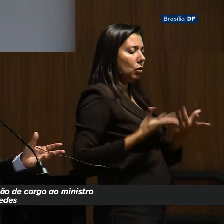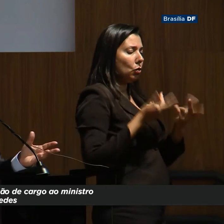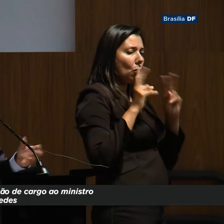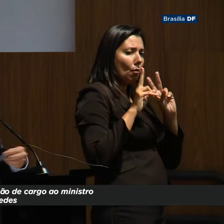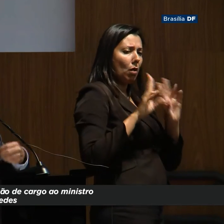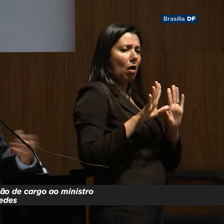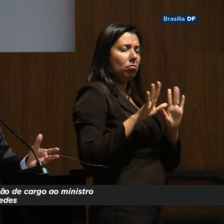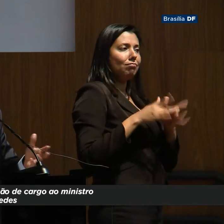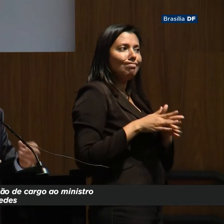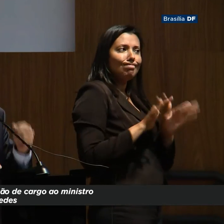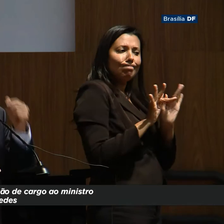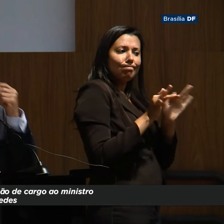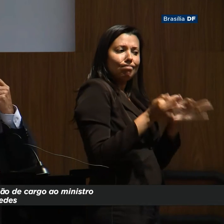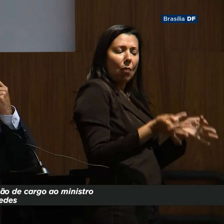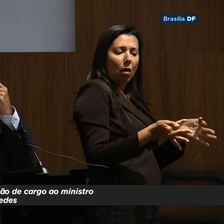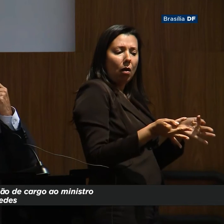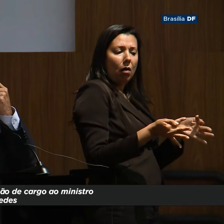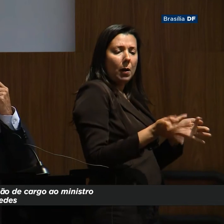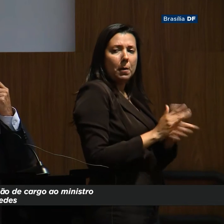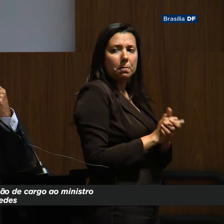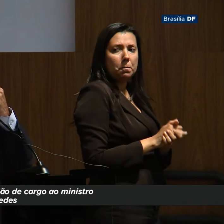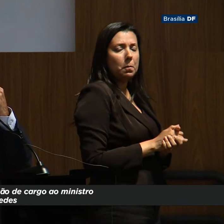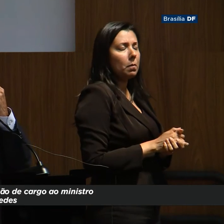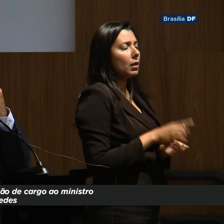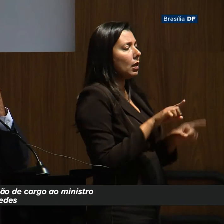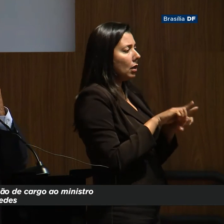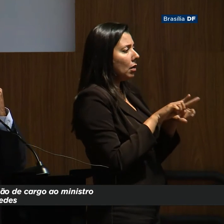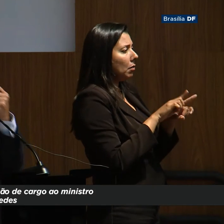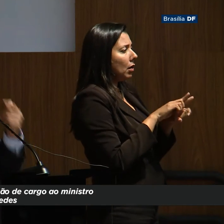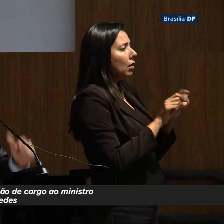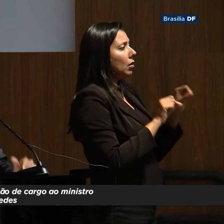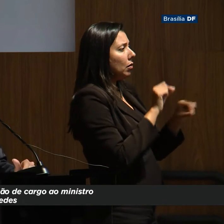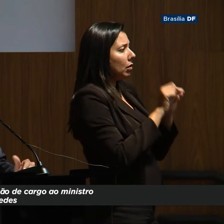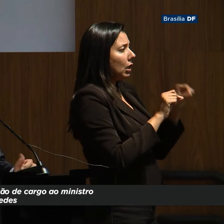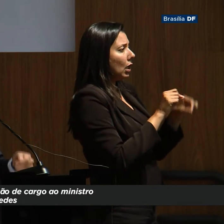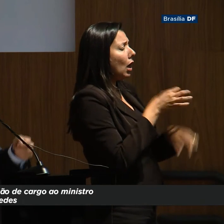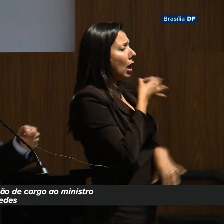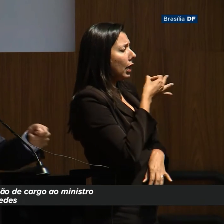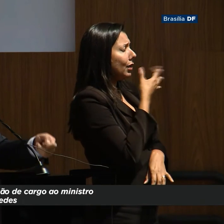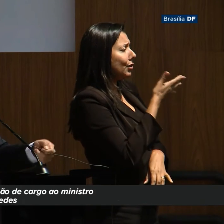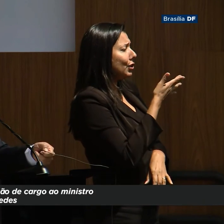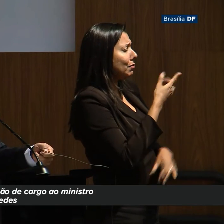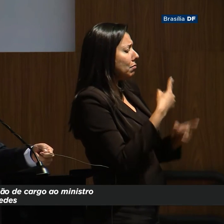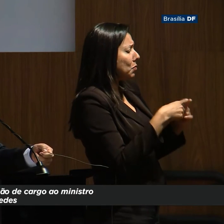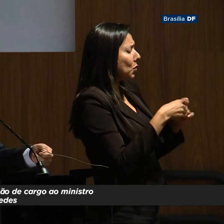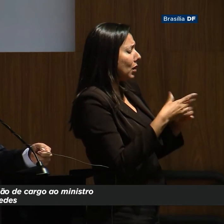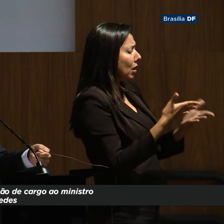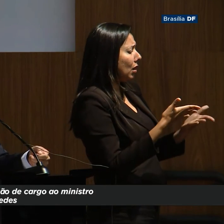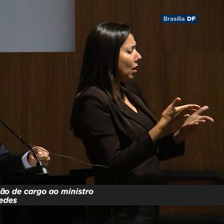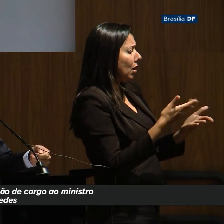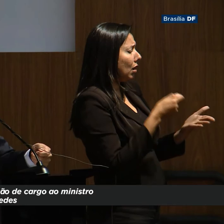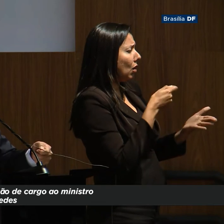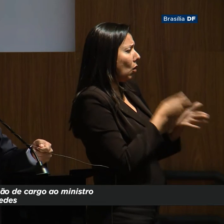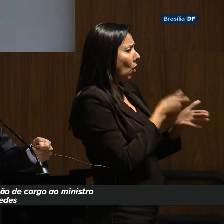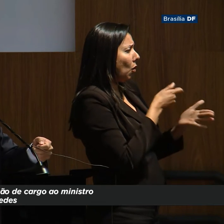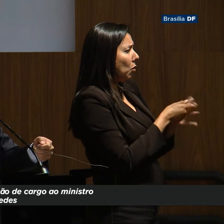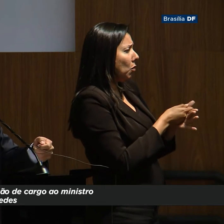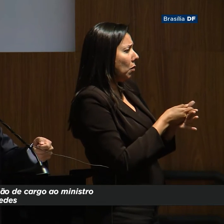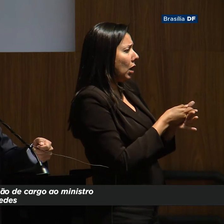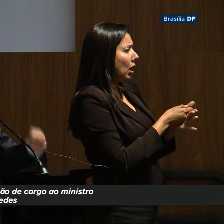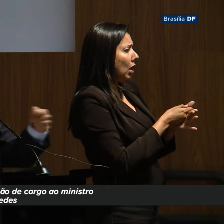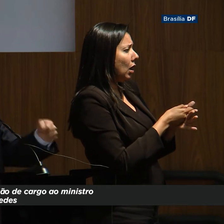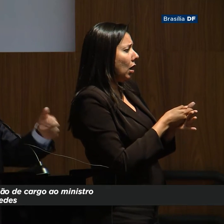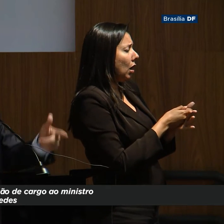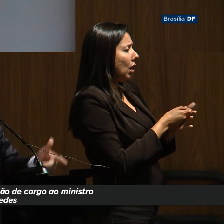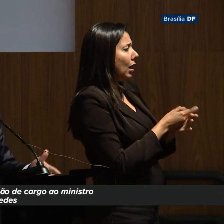com a simplicidade e a intuição extraordinária política dele. Ele falou, vem cá, por que comprou uma carteira de motorista e